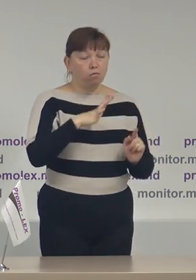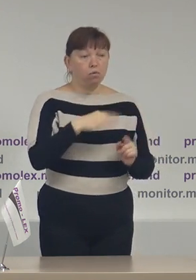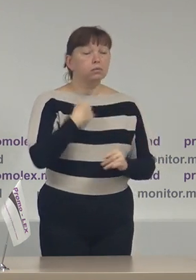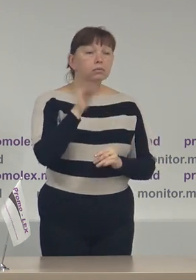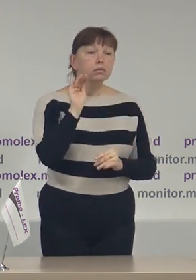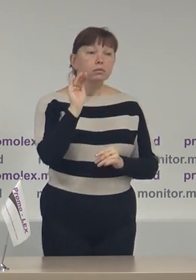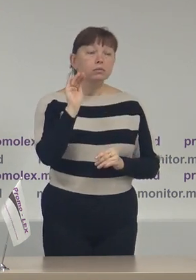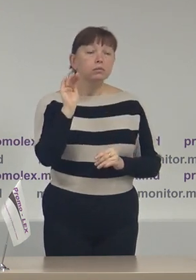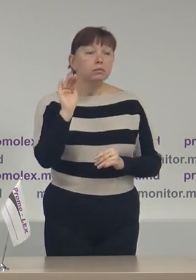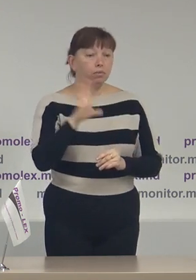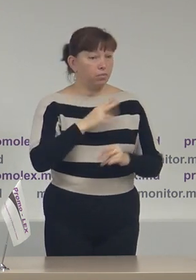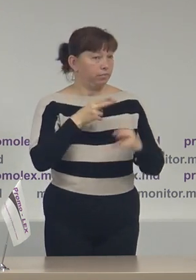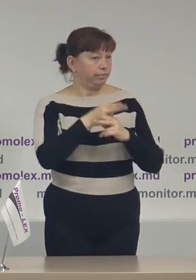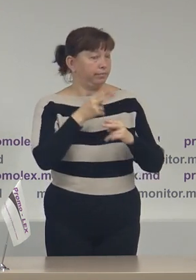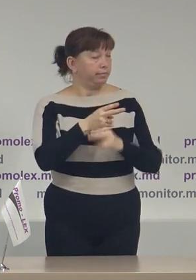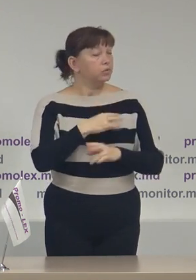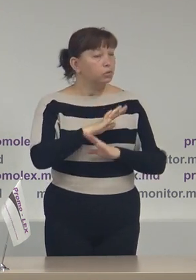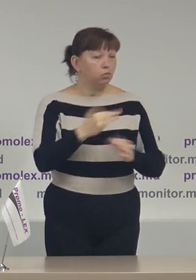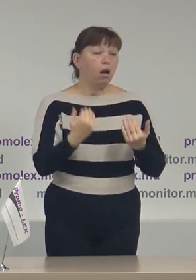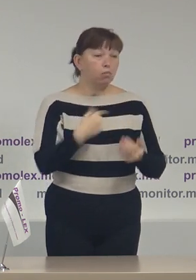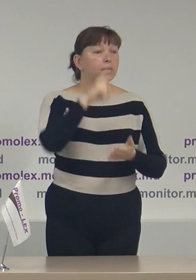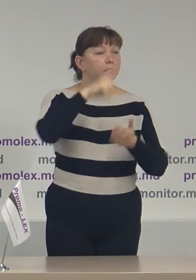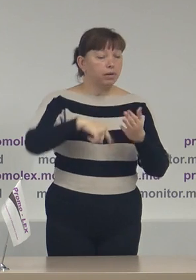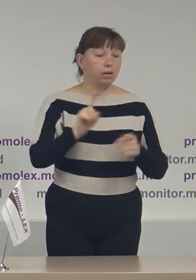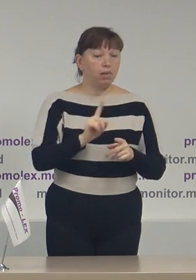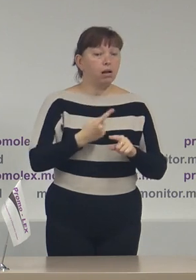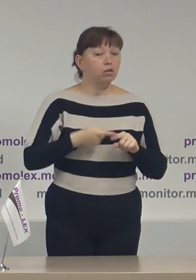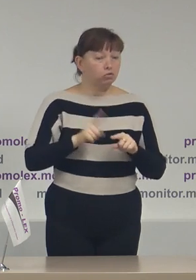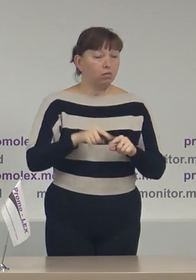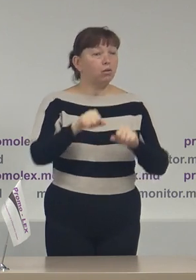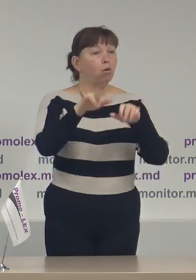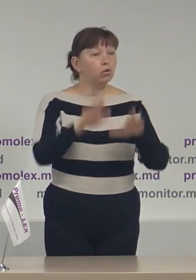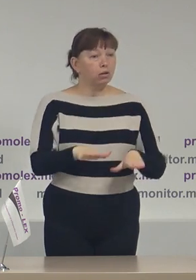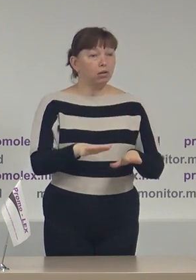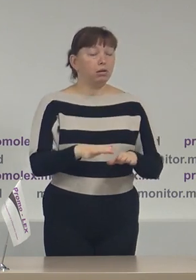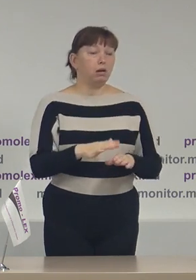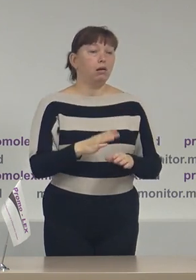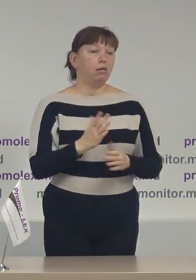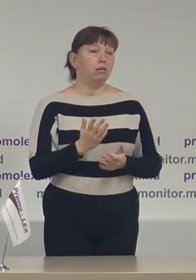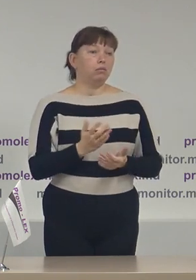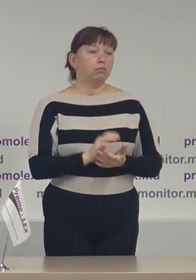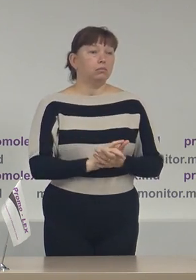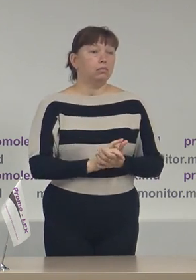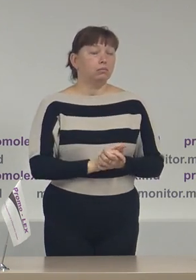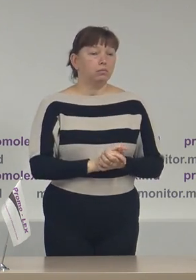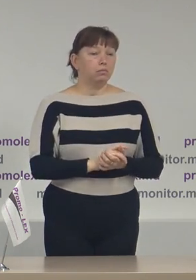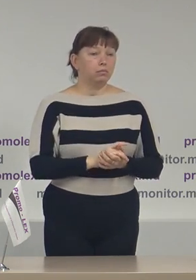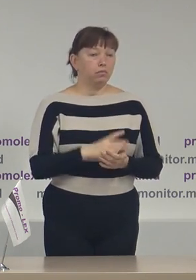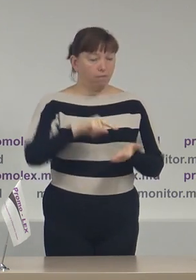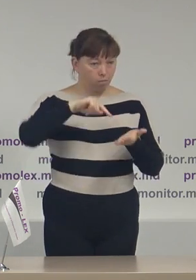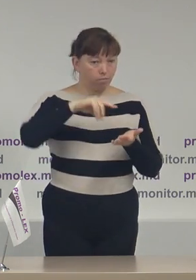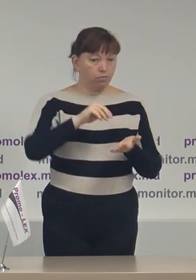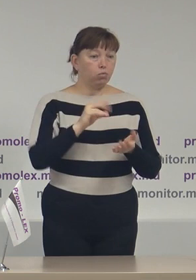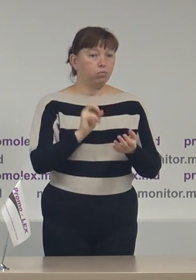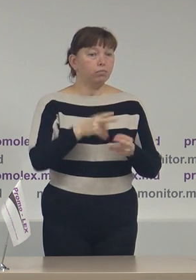procesul electoral în ziua legilor și sperăm noi că această hotărâre va pune punct